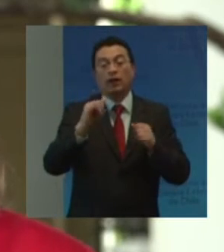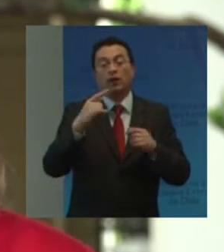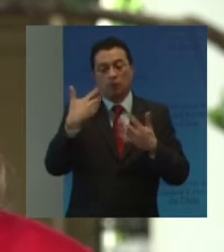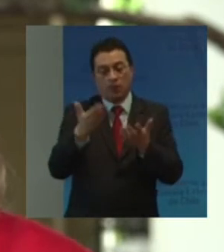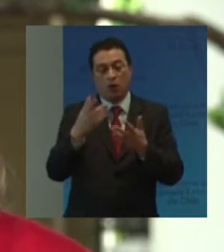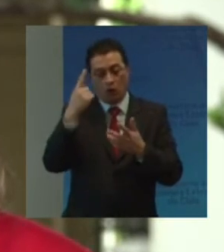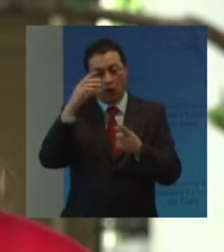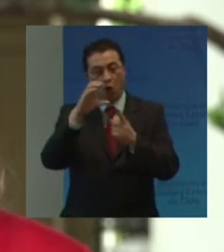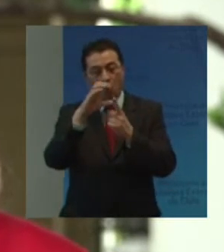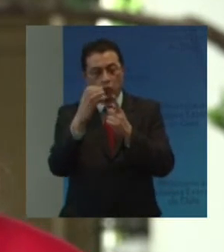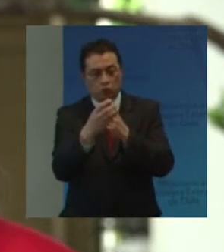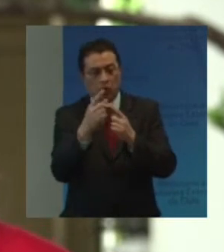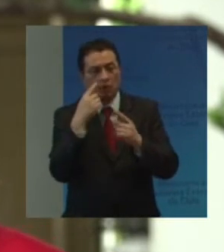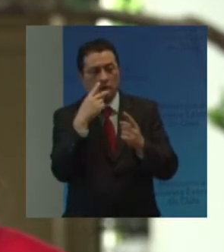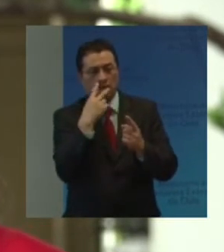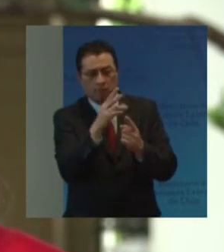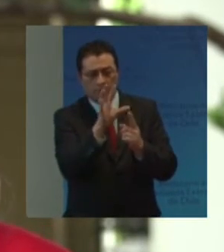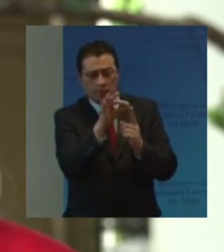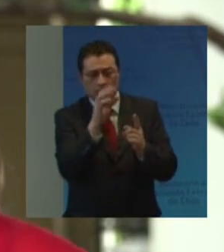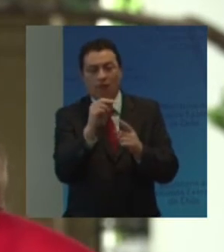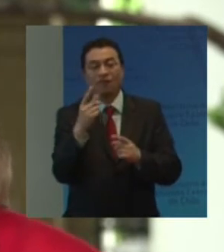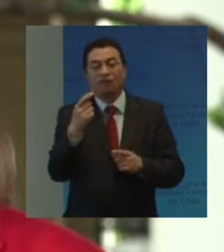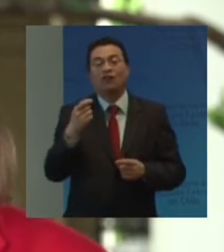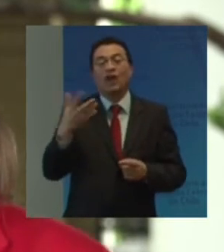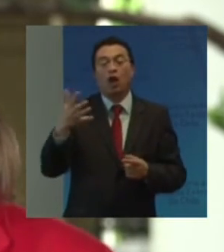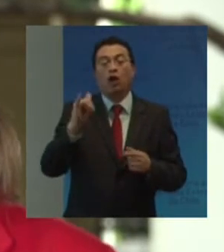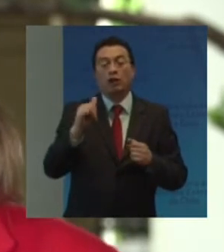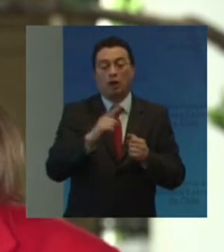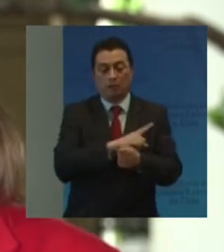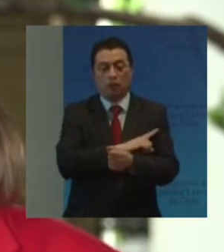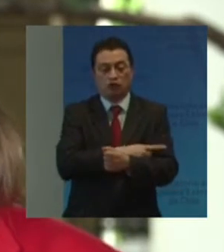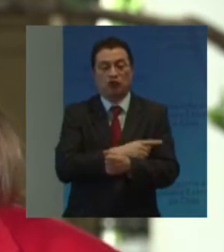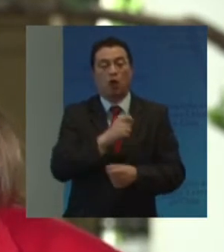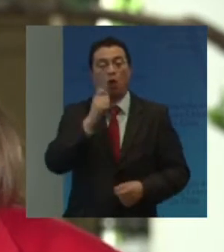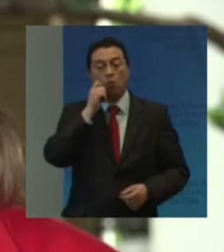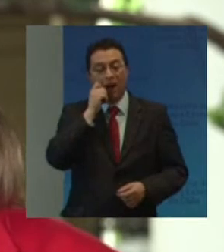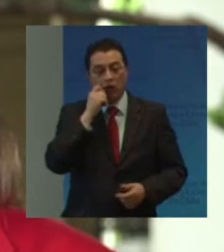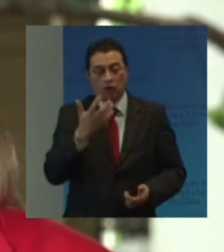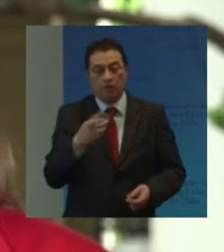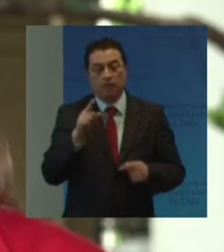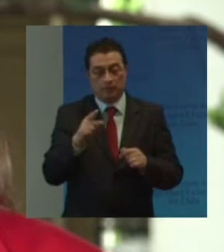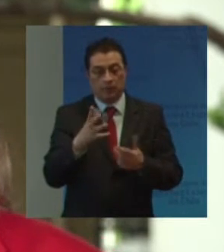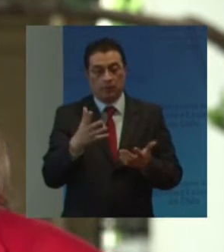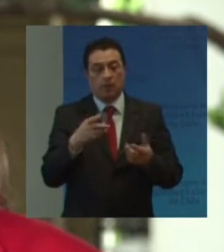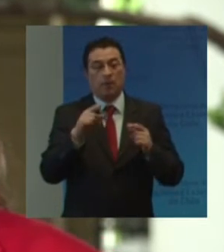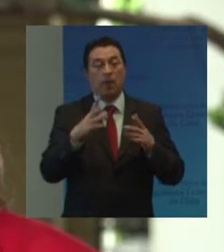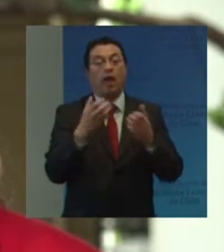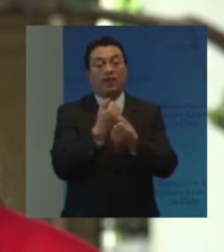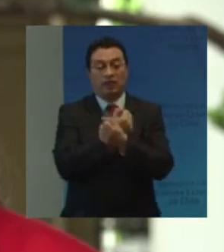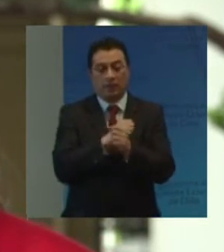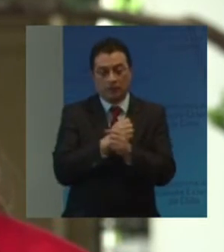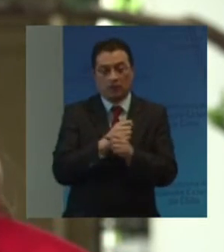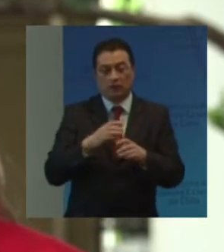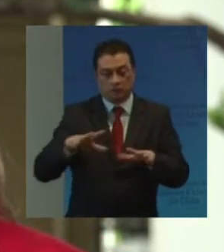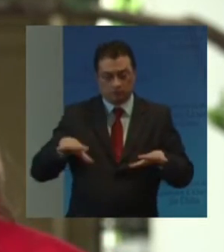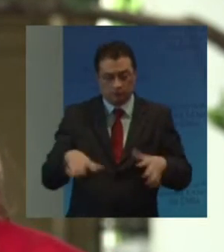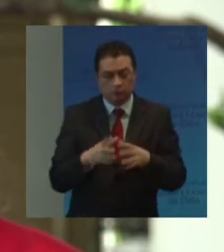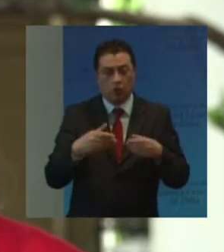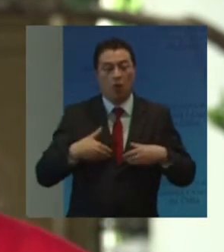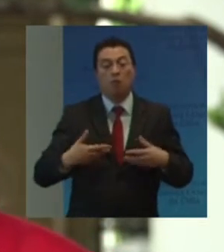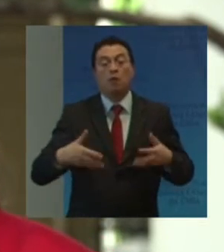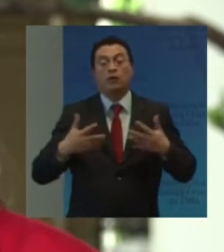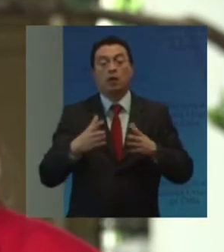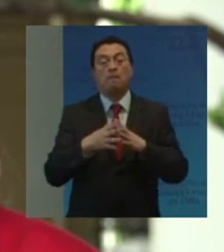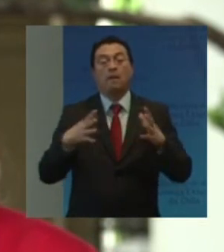cultura De percepción Correcta De su valor Y potencial humano Su autodeterminación E independencia Promoviendo Una